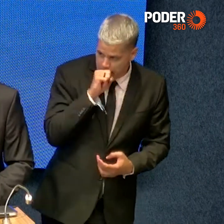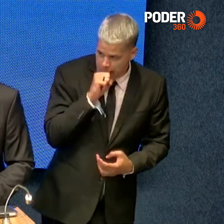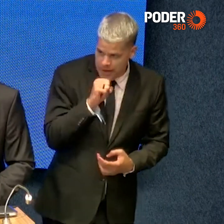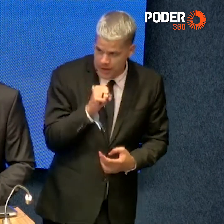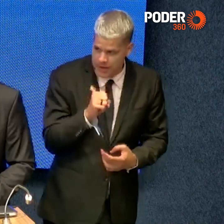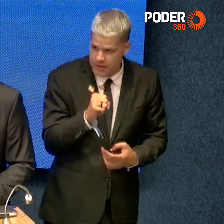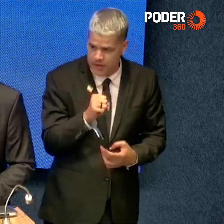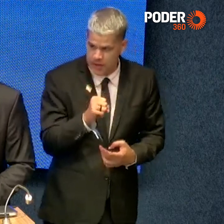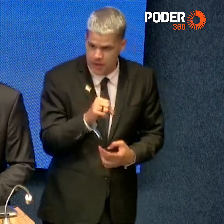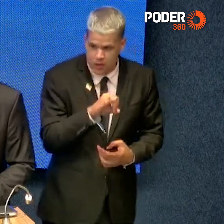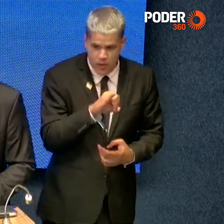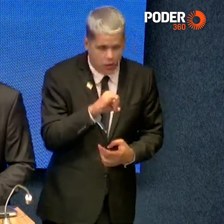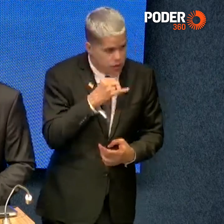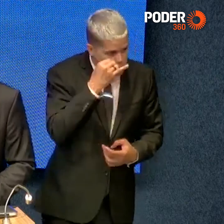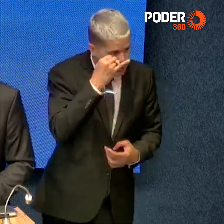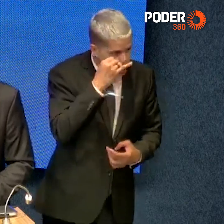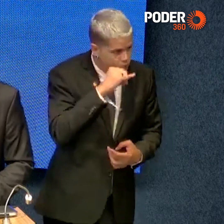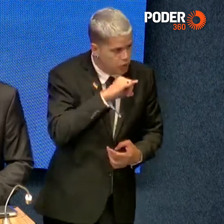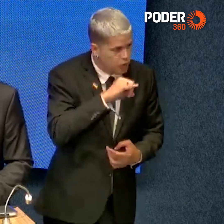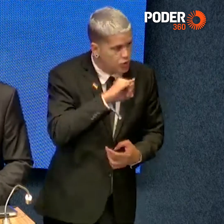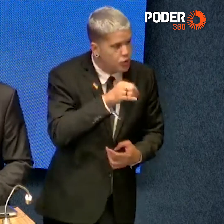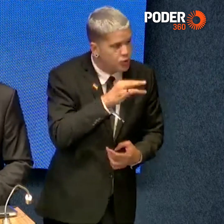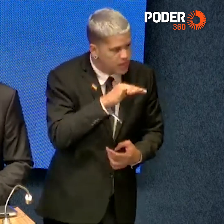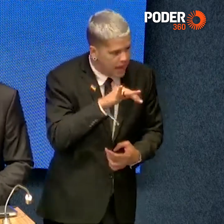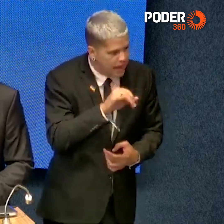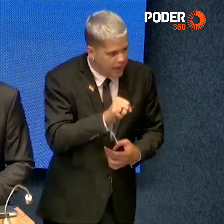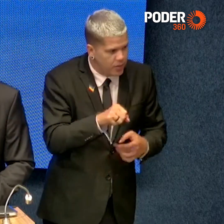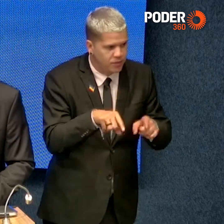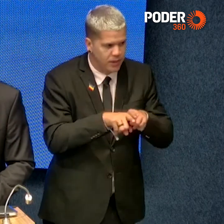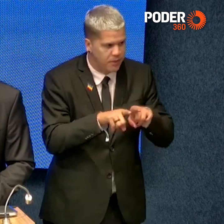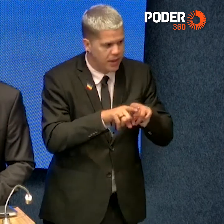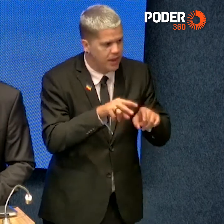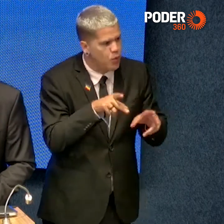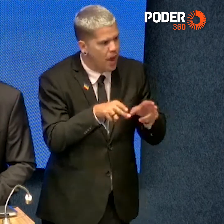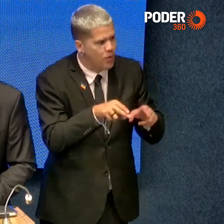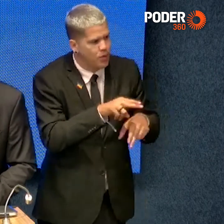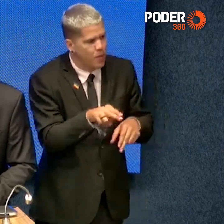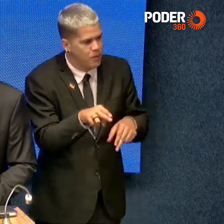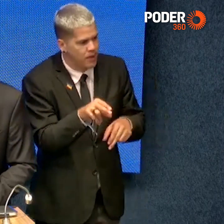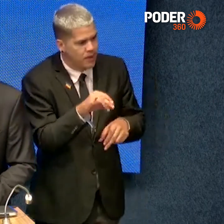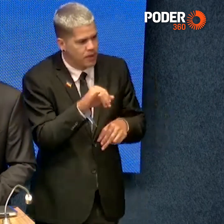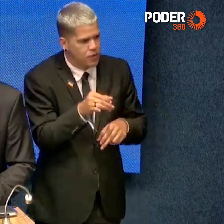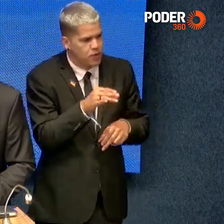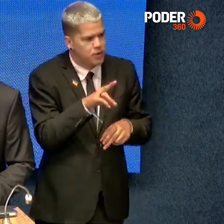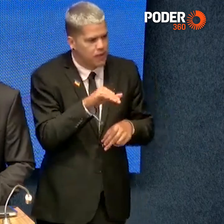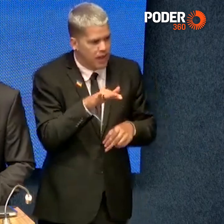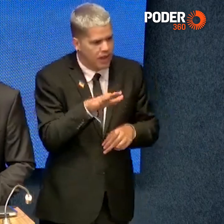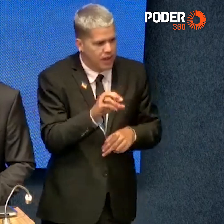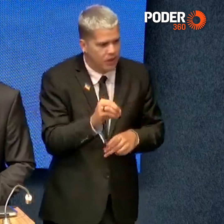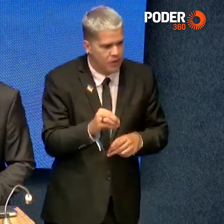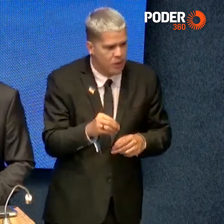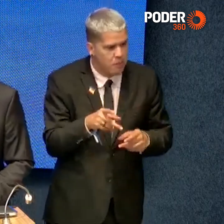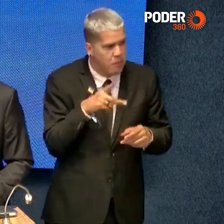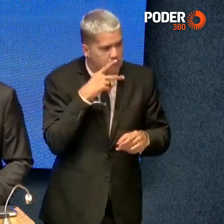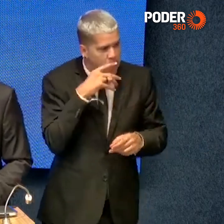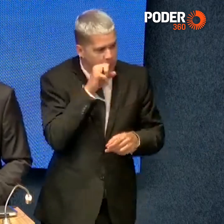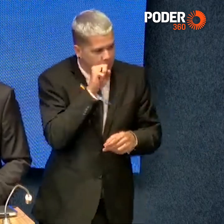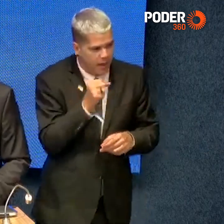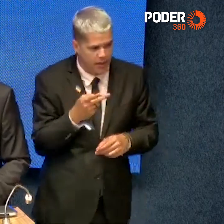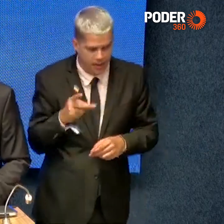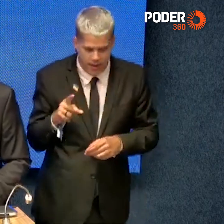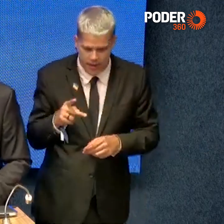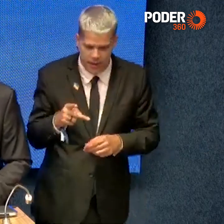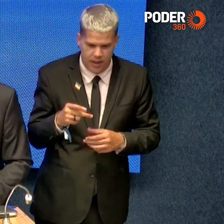agradeço a todos os demais familiares e amigos que sempre me deram total apoio em toda a minha